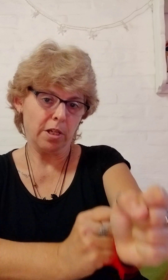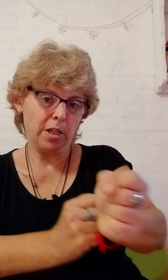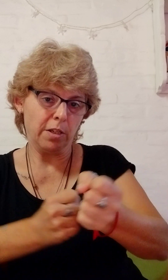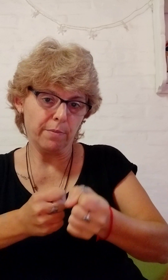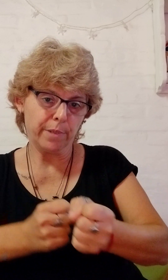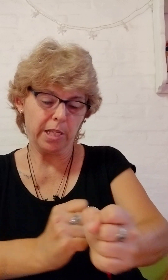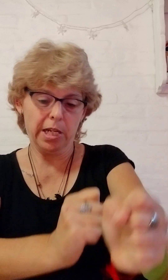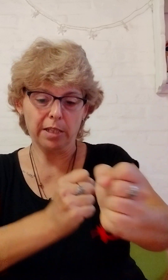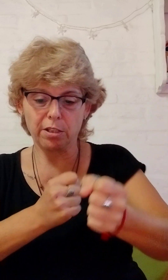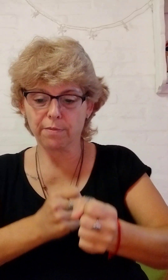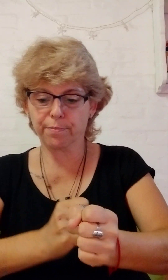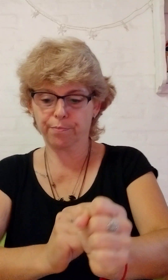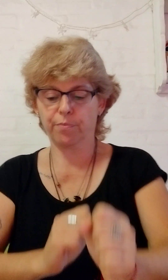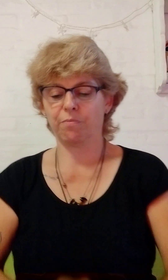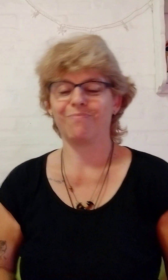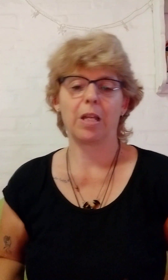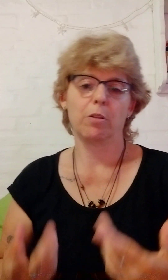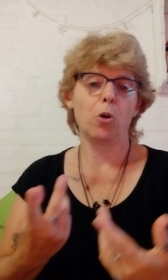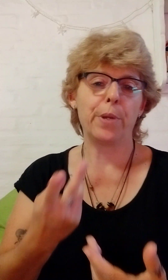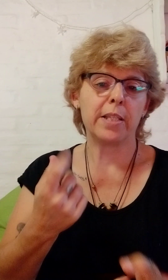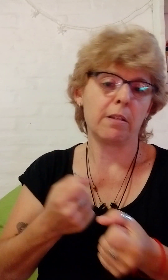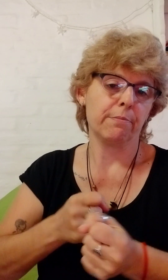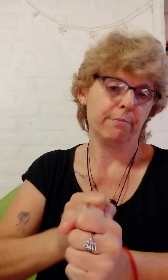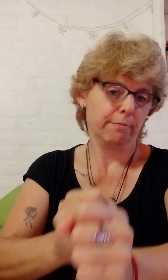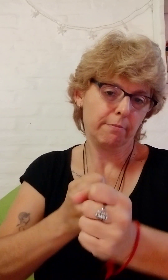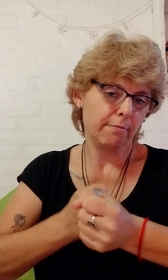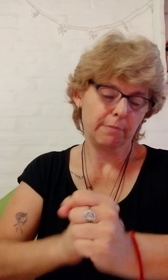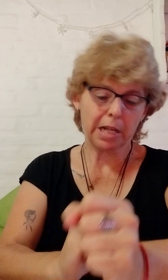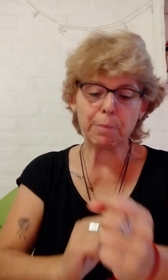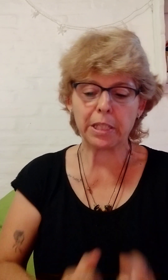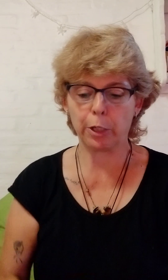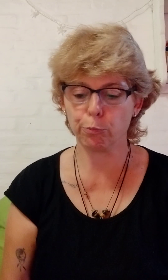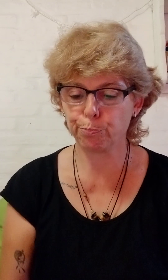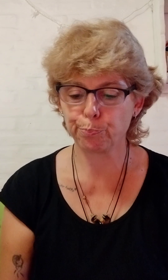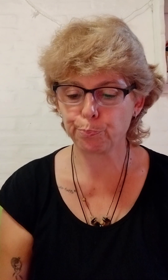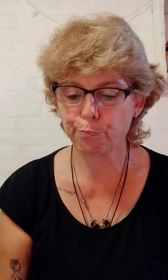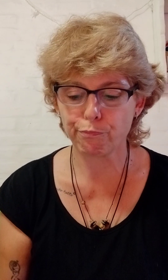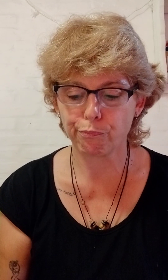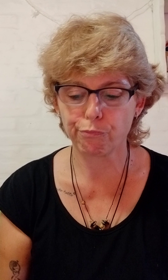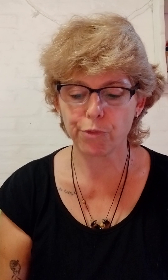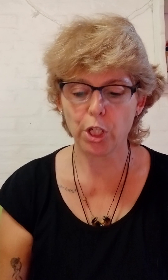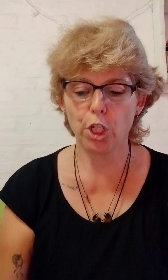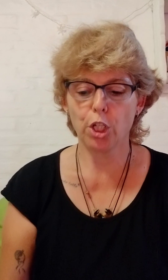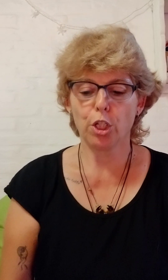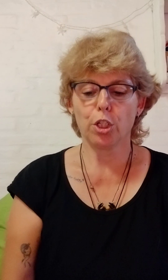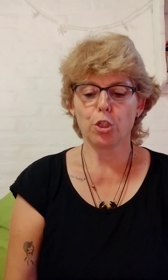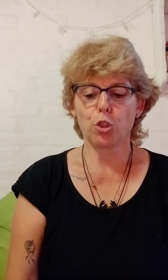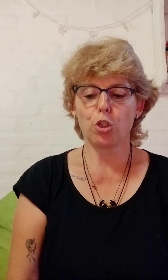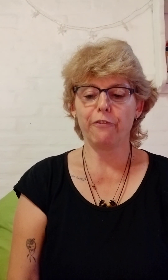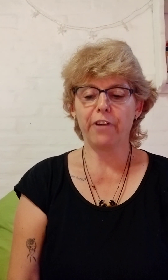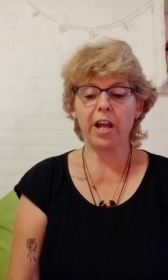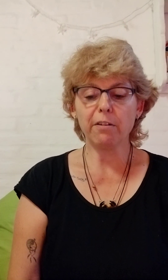Ahí. Para adelante. Dos veces. Carpintero. Chófer.